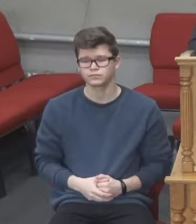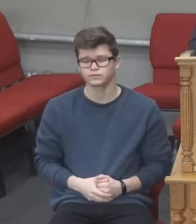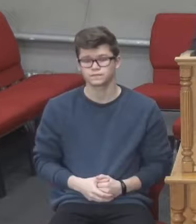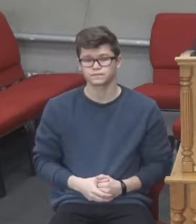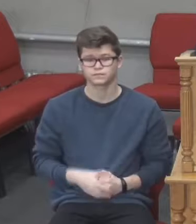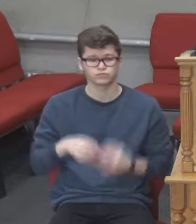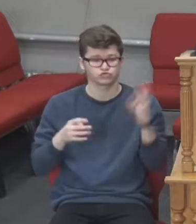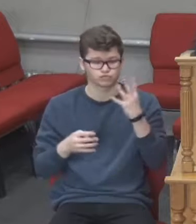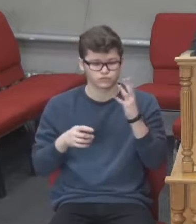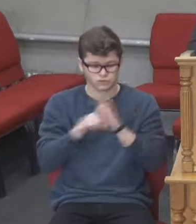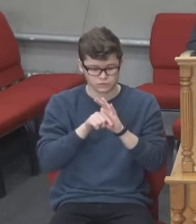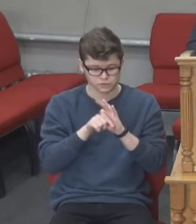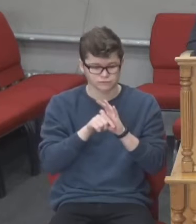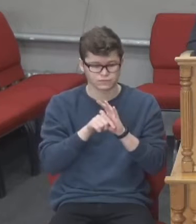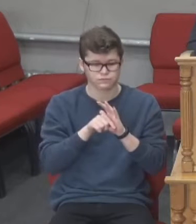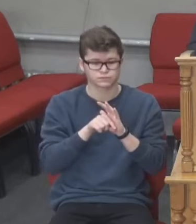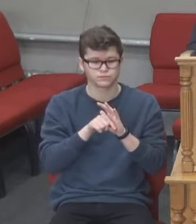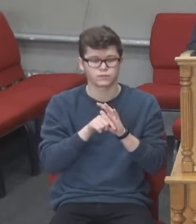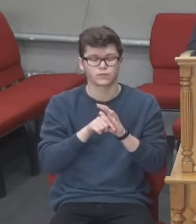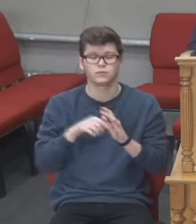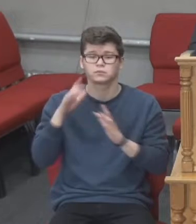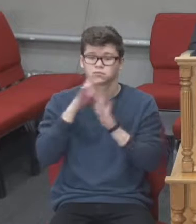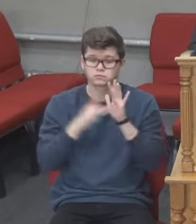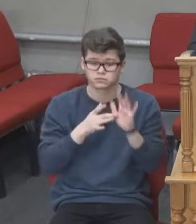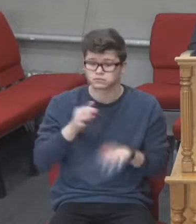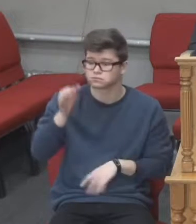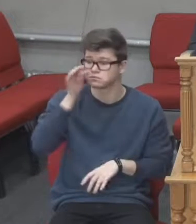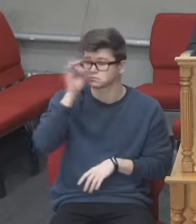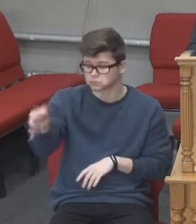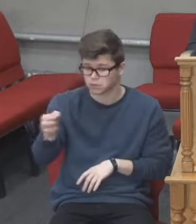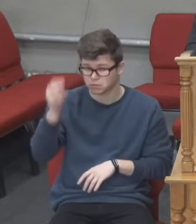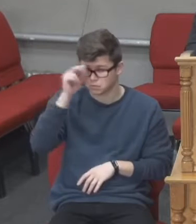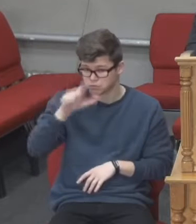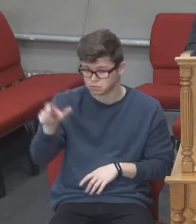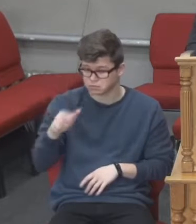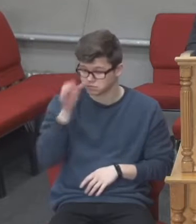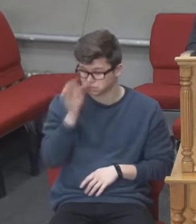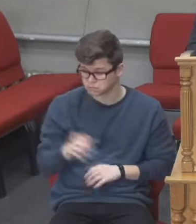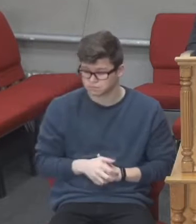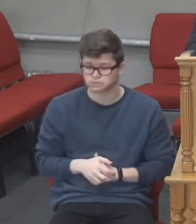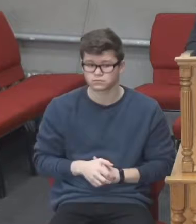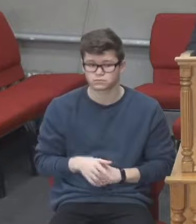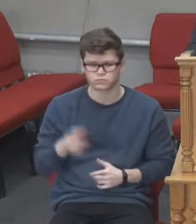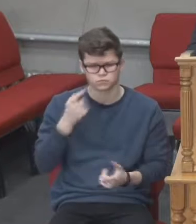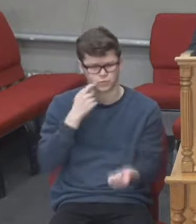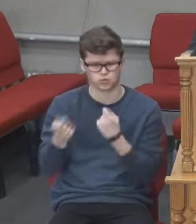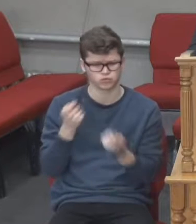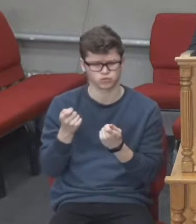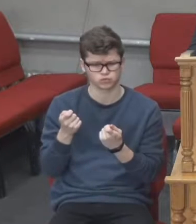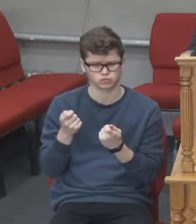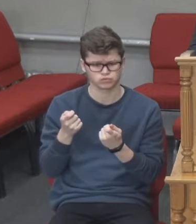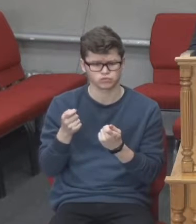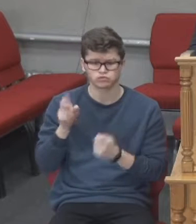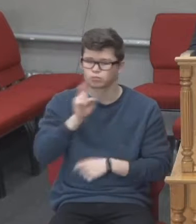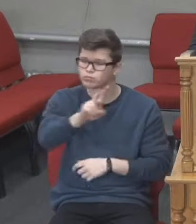З четвертого вірша. Ісус промовив у відповідь їм, «Стережіться, щоб вас